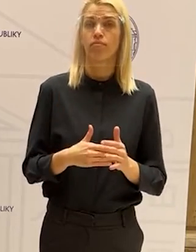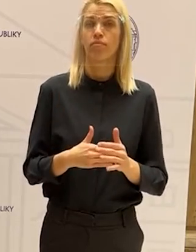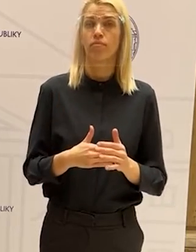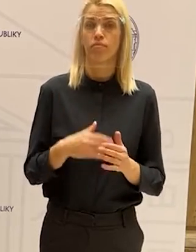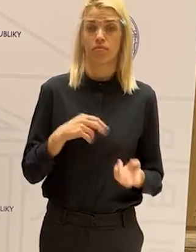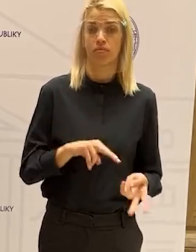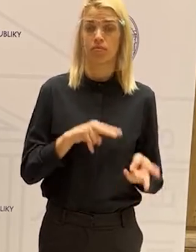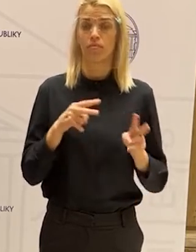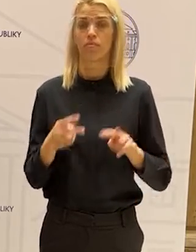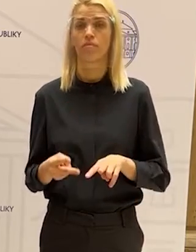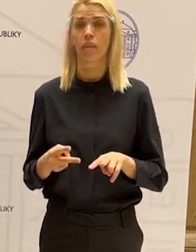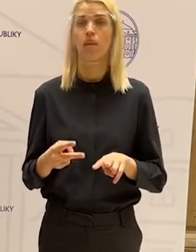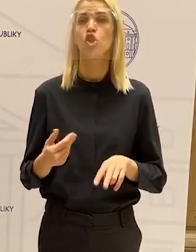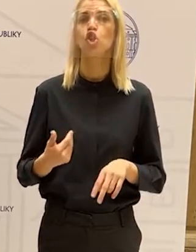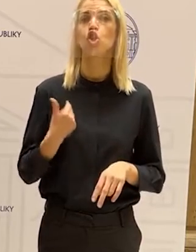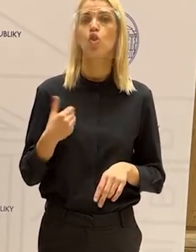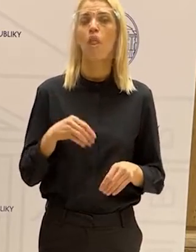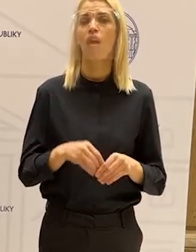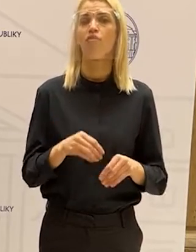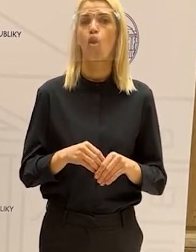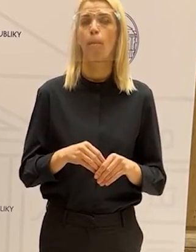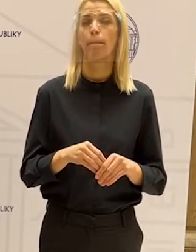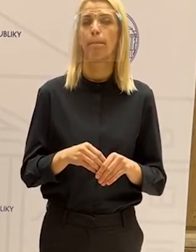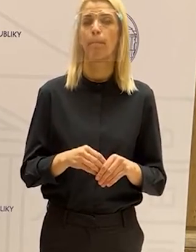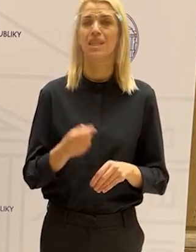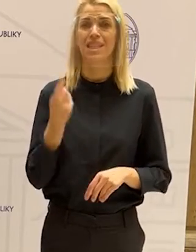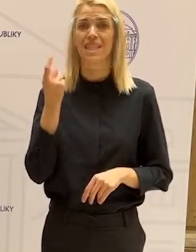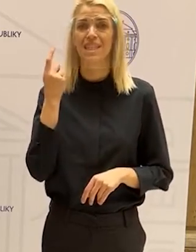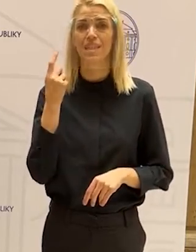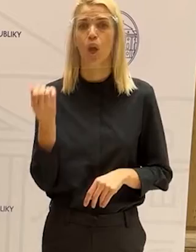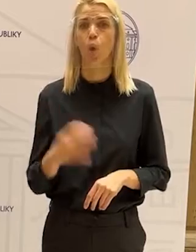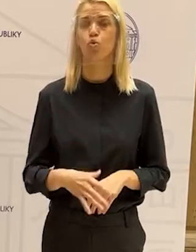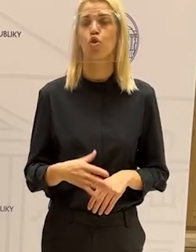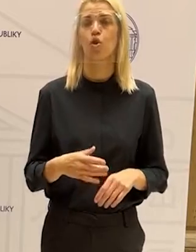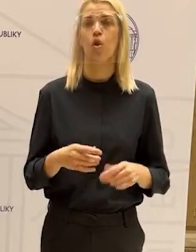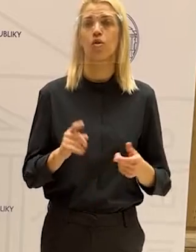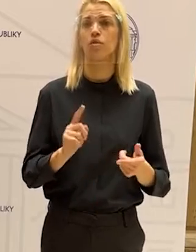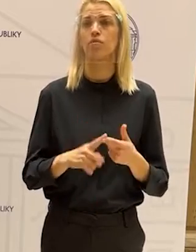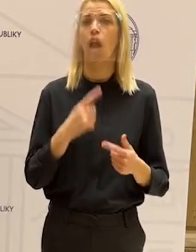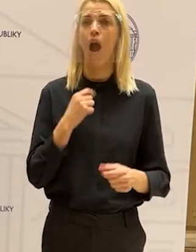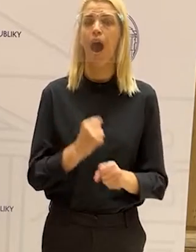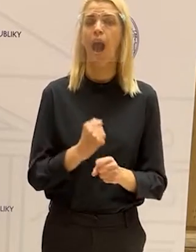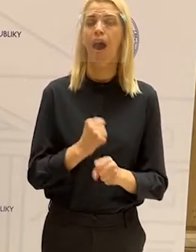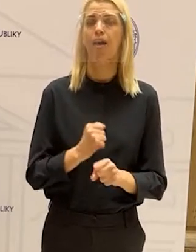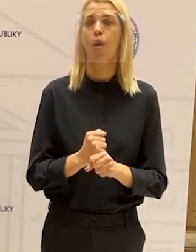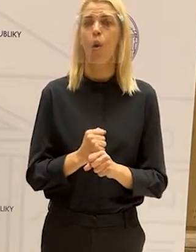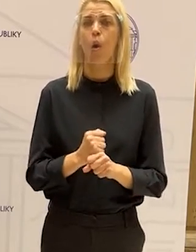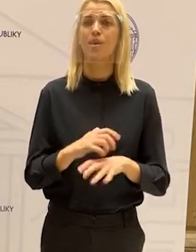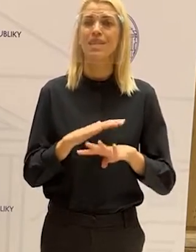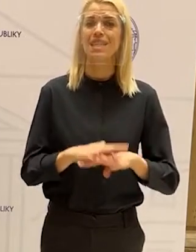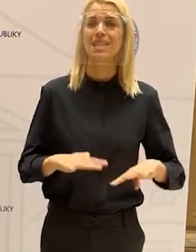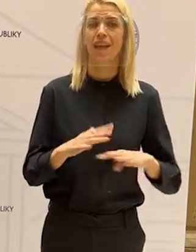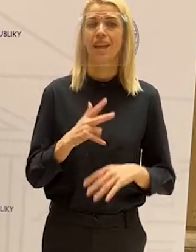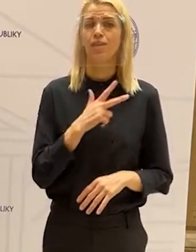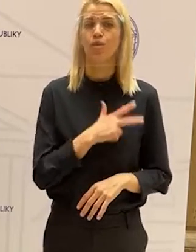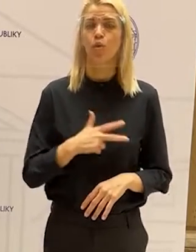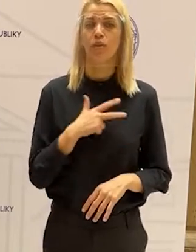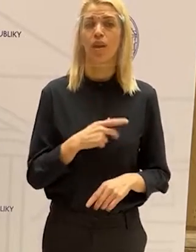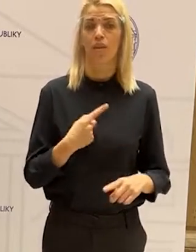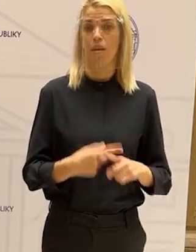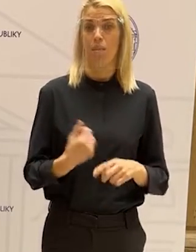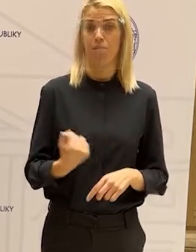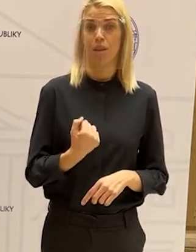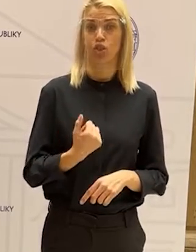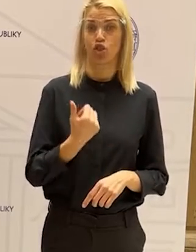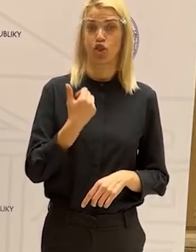zručnosti, ako fungovať, ako sa pohybovať v sociálnych sieťach, uvedomiť si, že aj sociálne siete, tak ako bežný